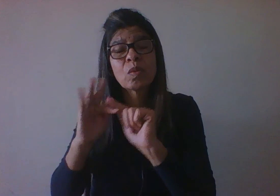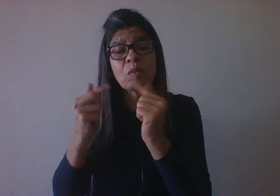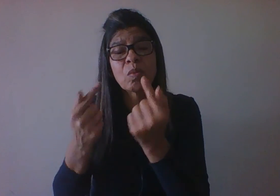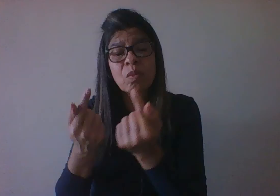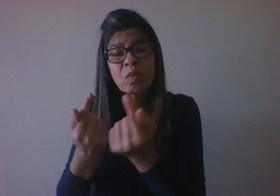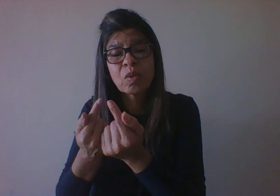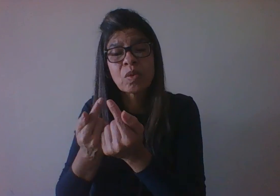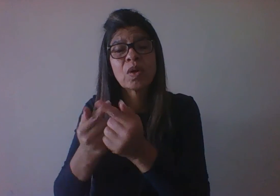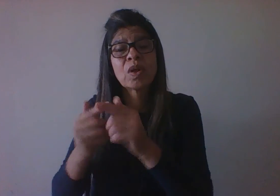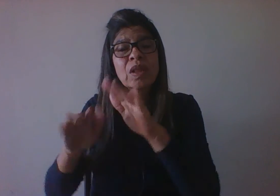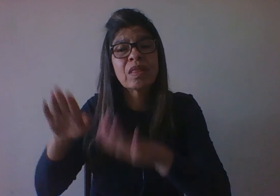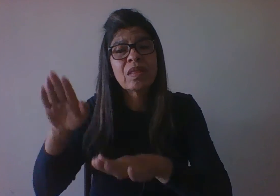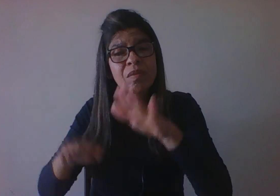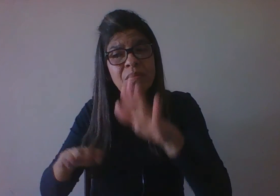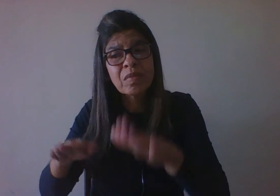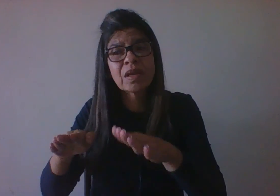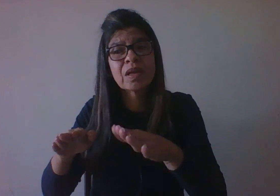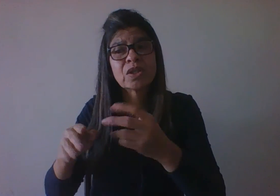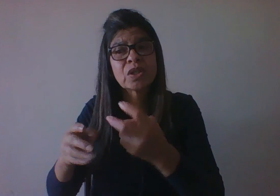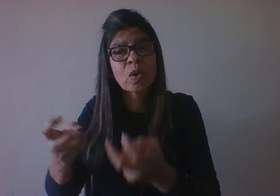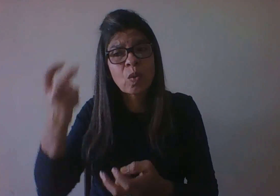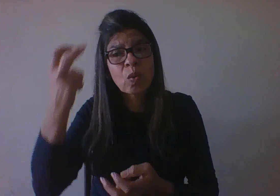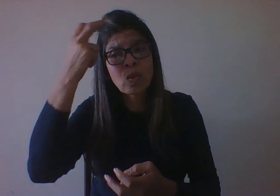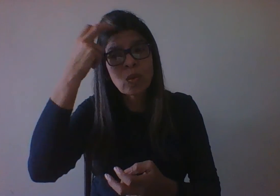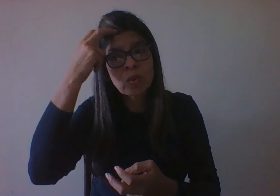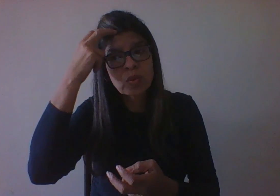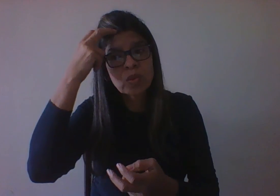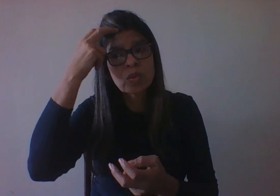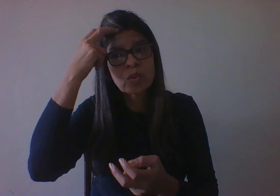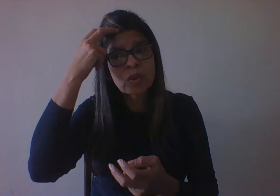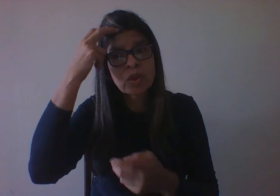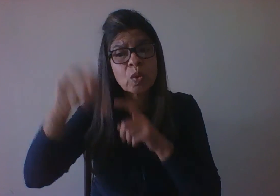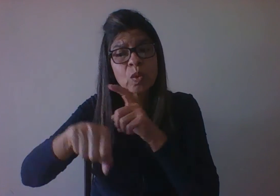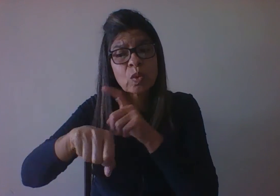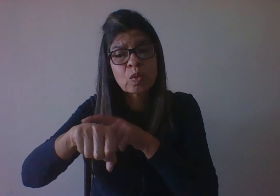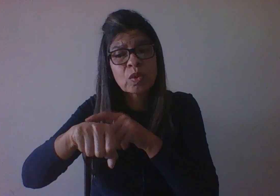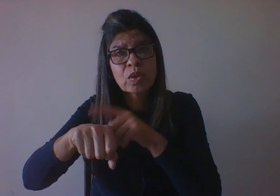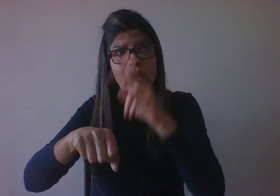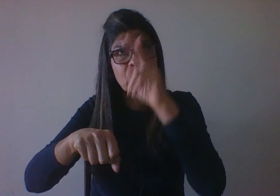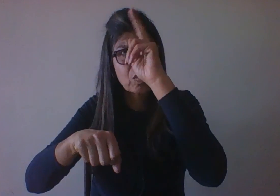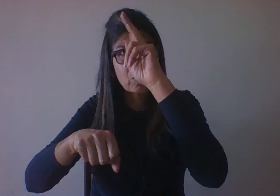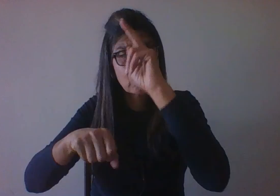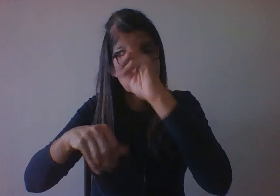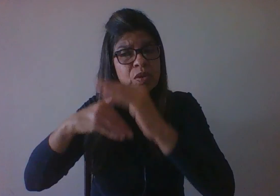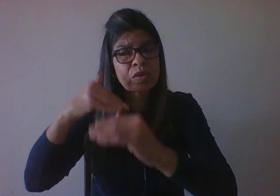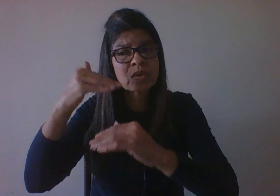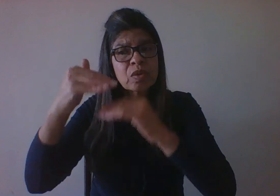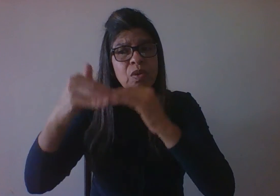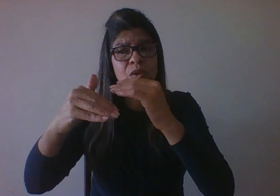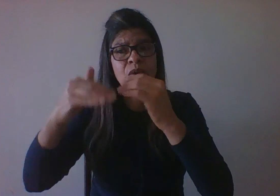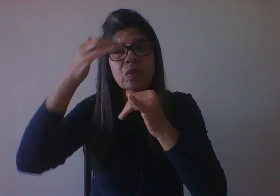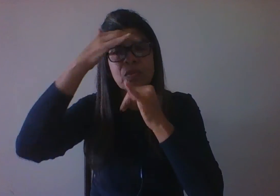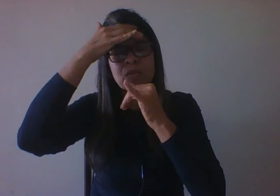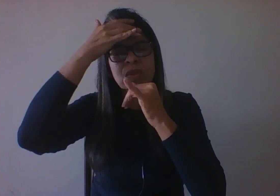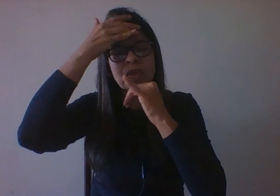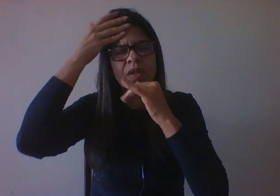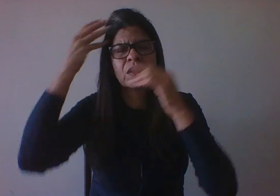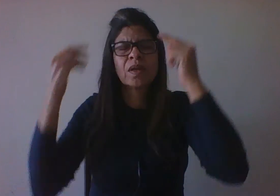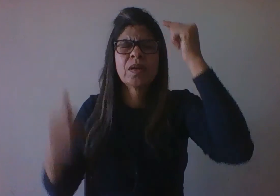histórico. Como assim? Pensem, por exemplo, no início da vida dos seus avós, quando eles eram